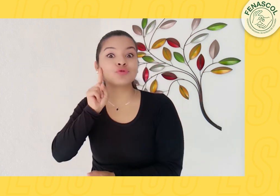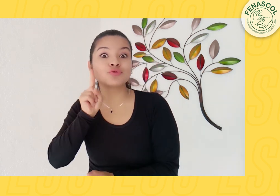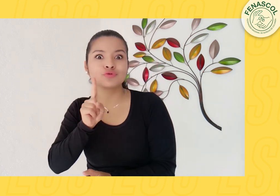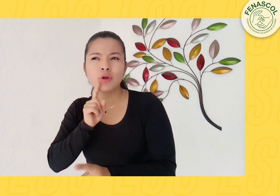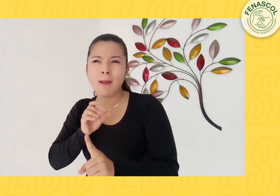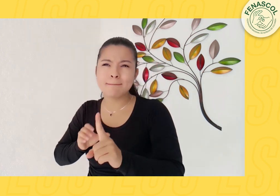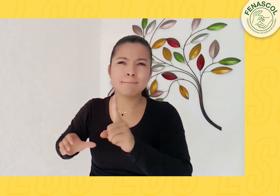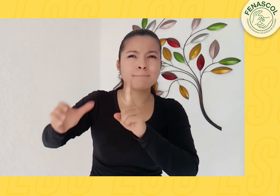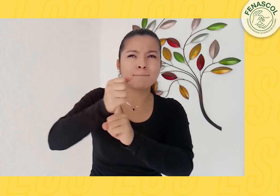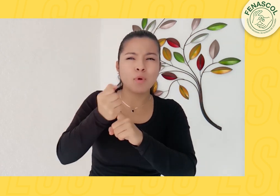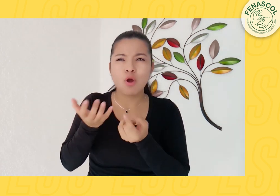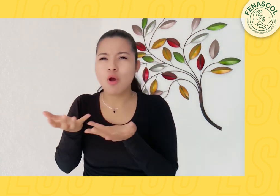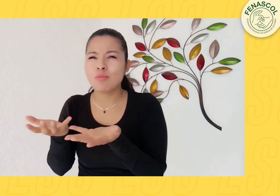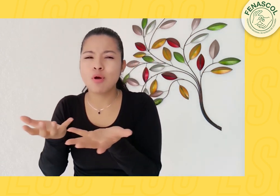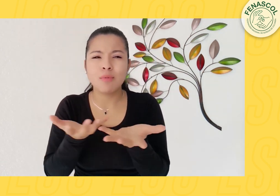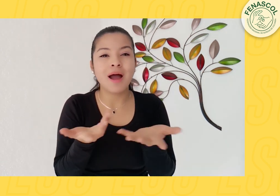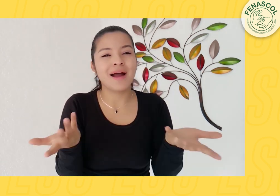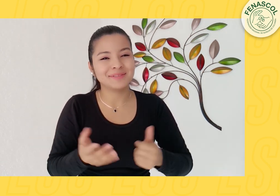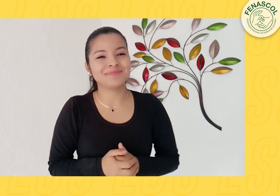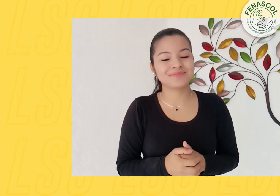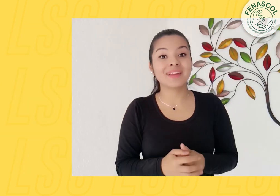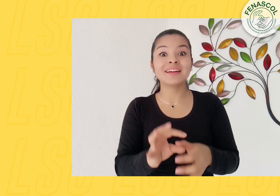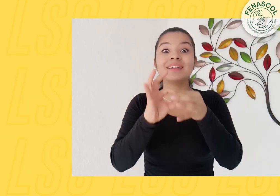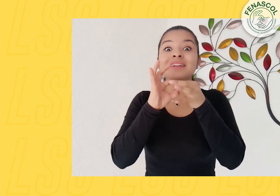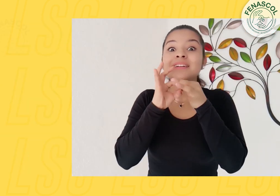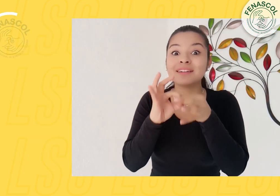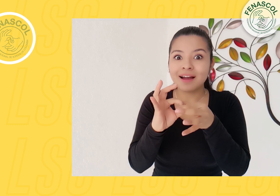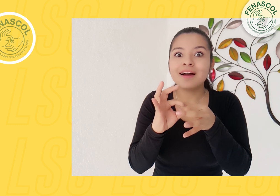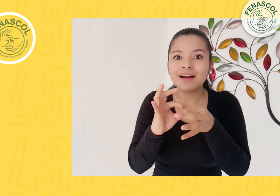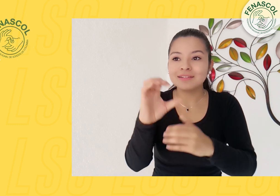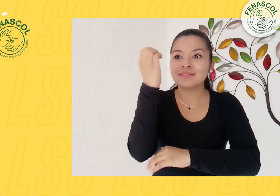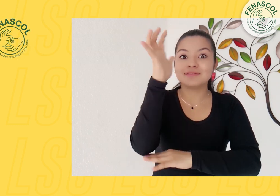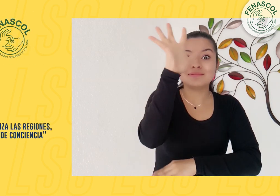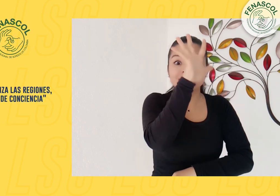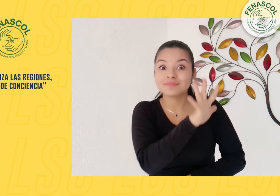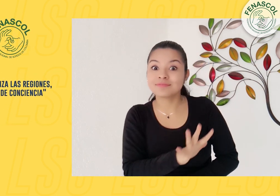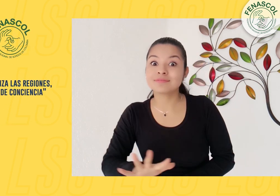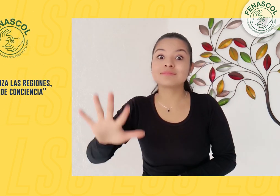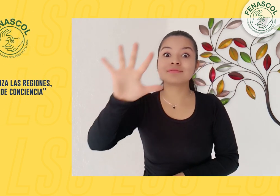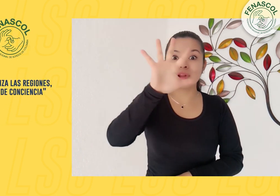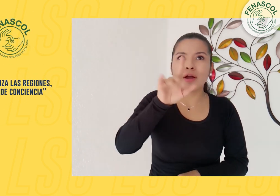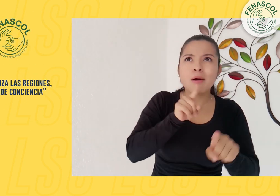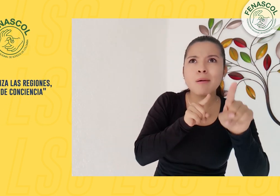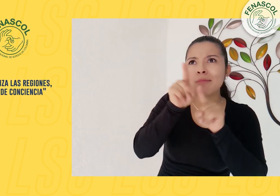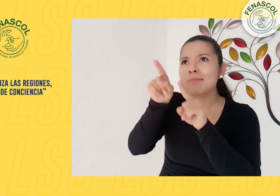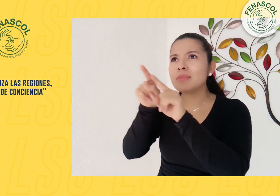También la universidad hablará sobre sus proyecciones en relación a la comunidad sorda. En Fenascol